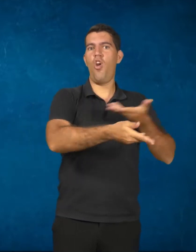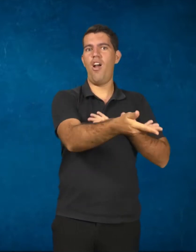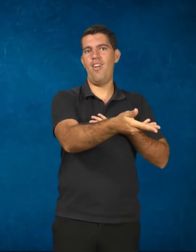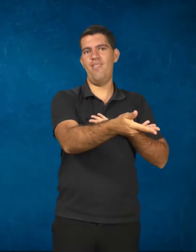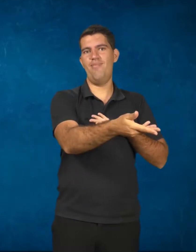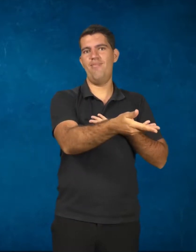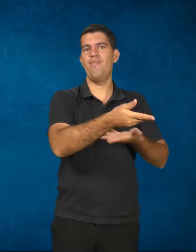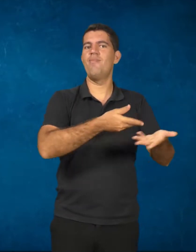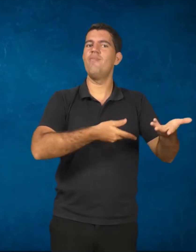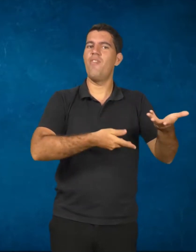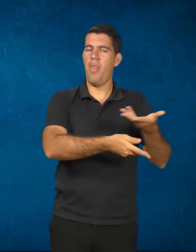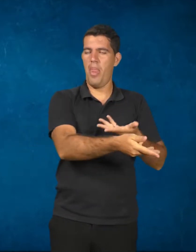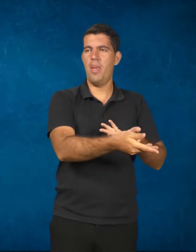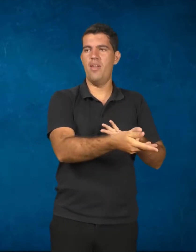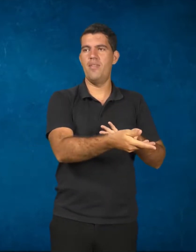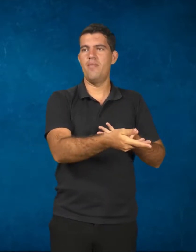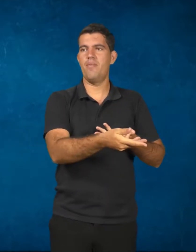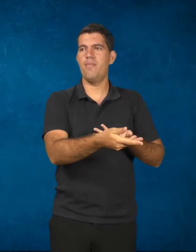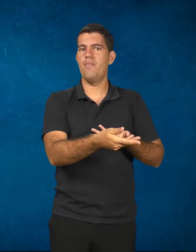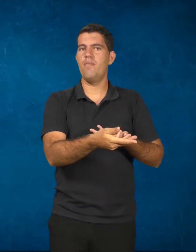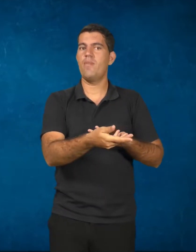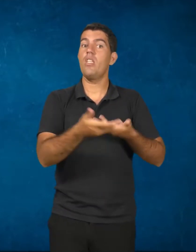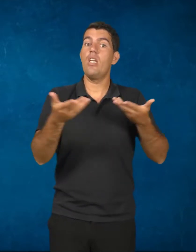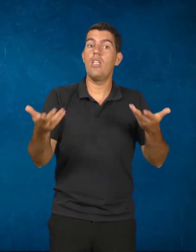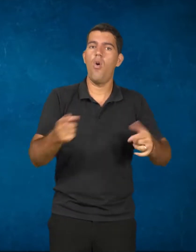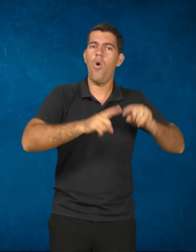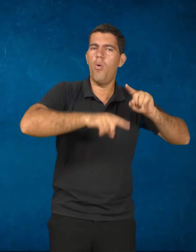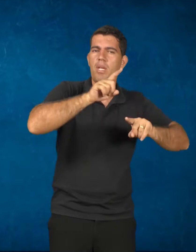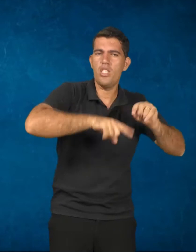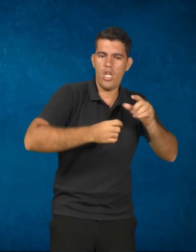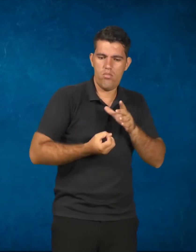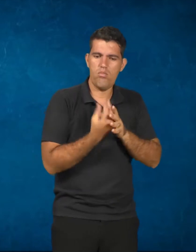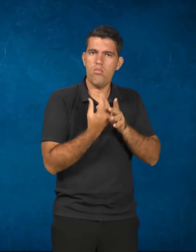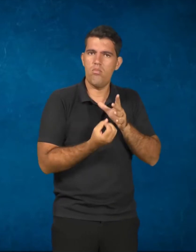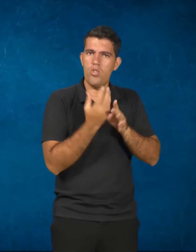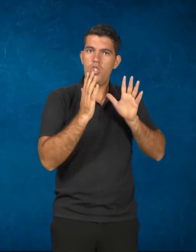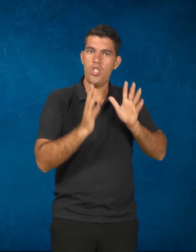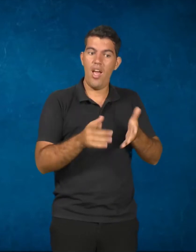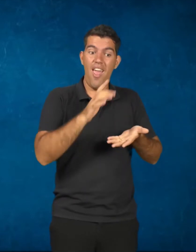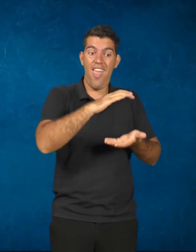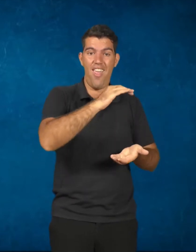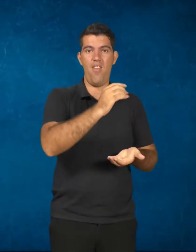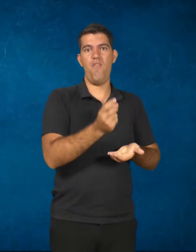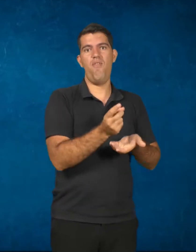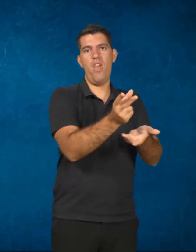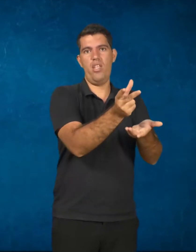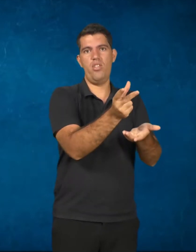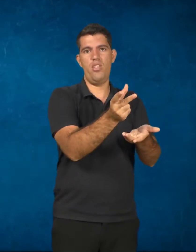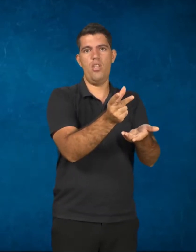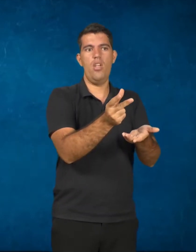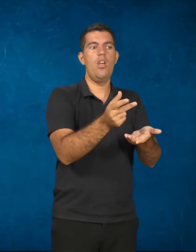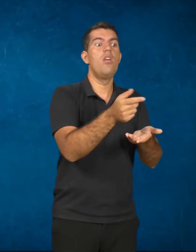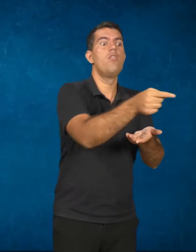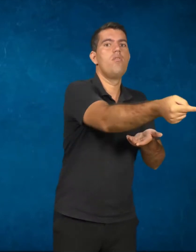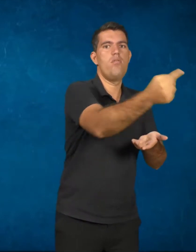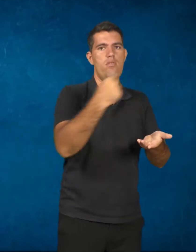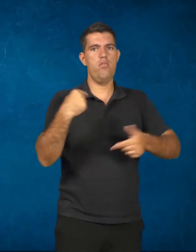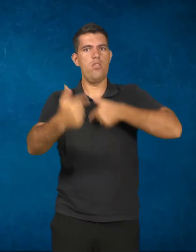de troca. Aqueles objetos produzidos se tornam mercadorias trocadas pela força de trabalho. Ele